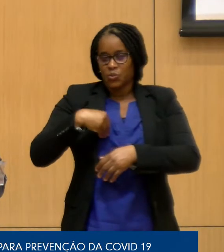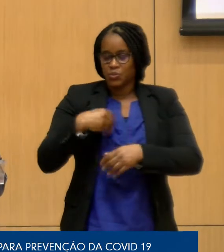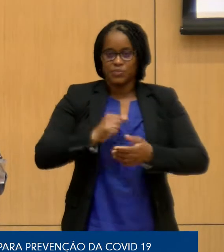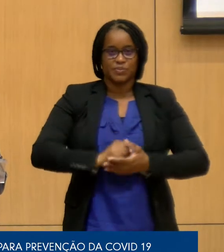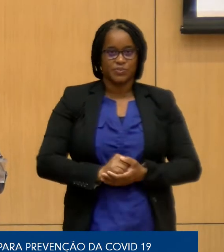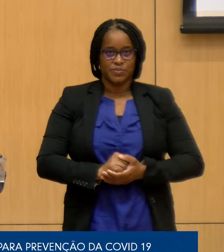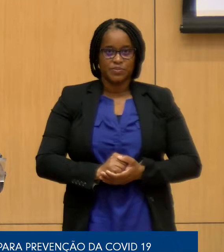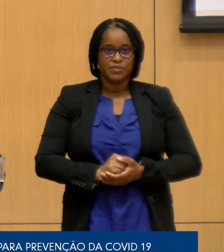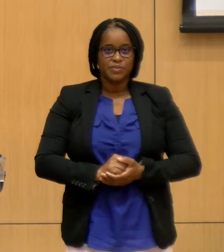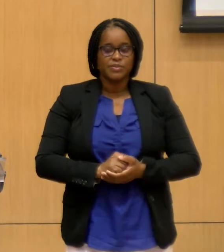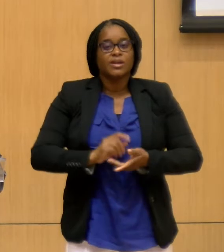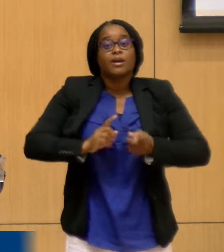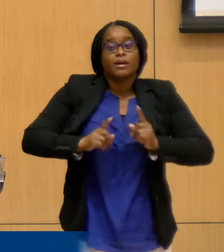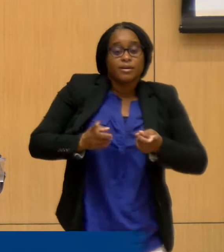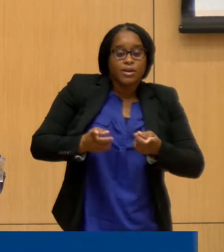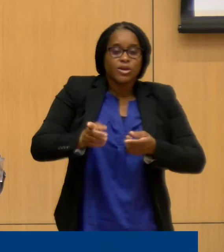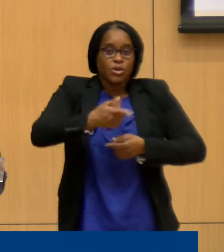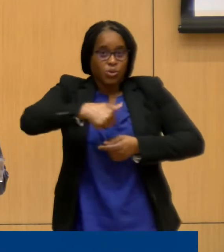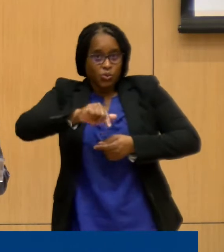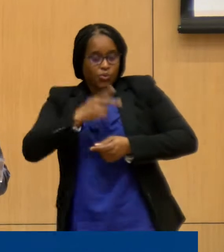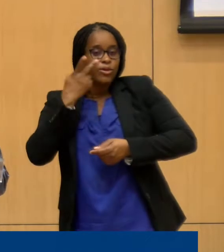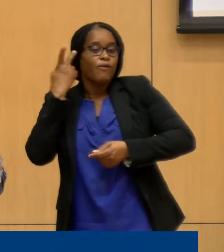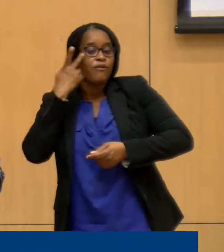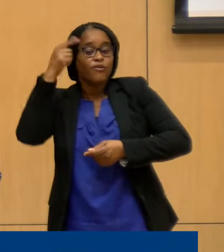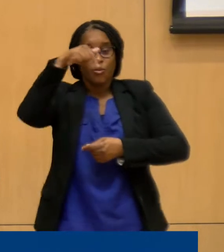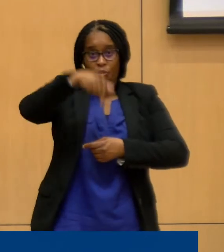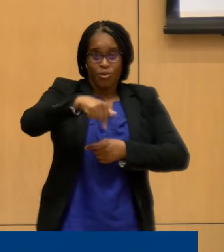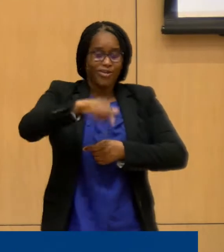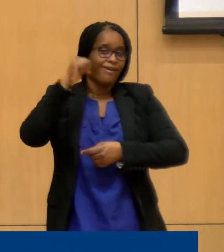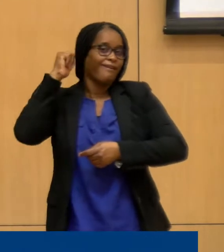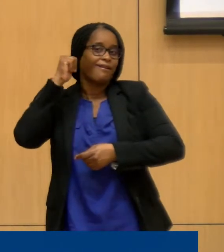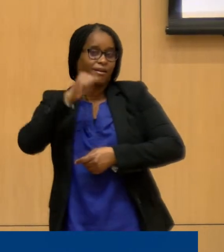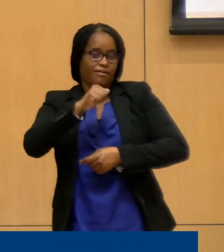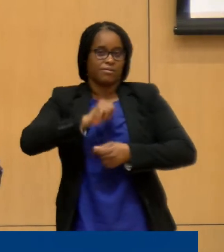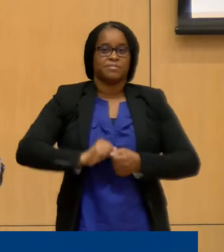que o país vive hoje é grave